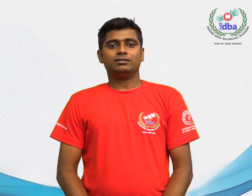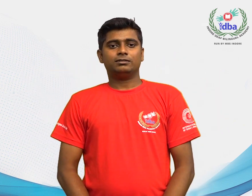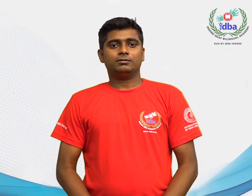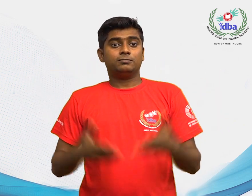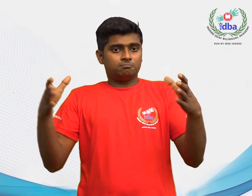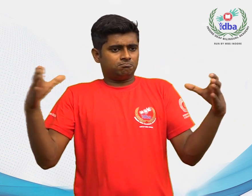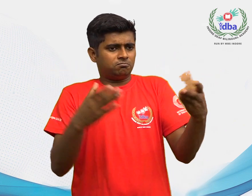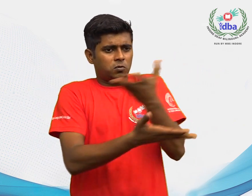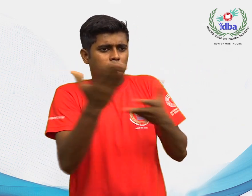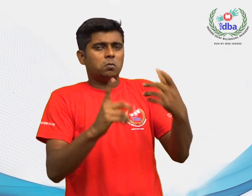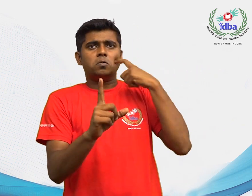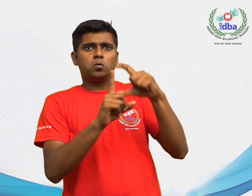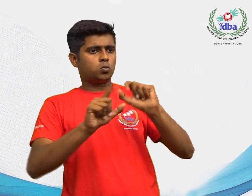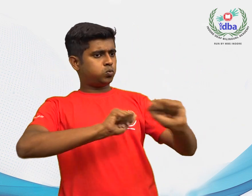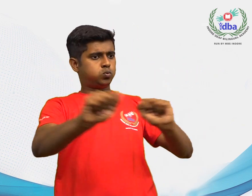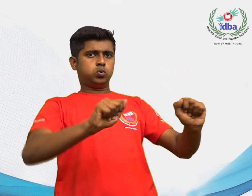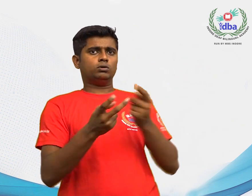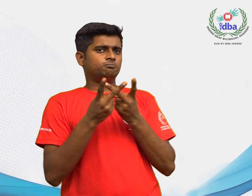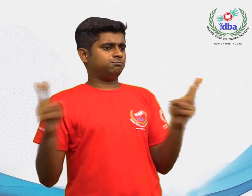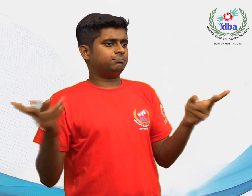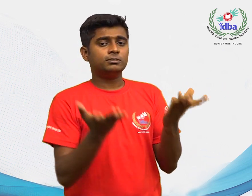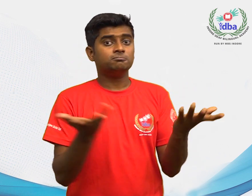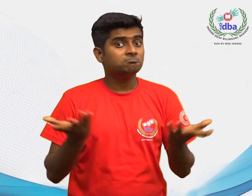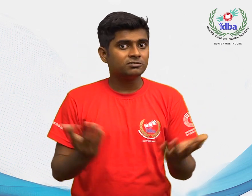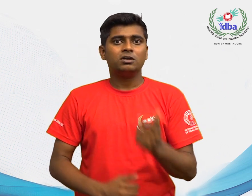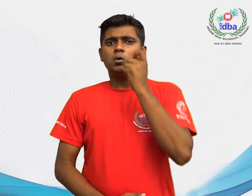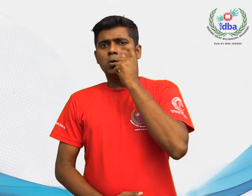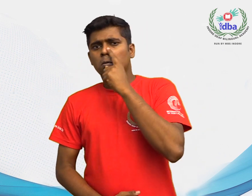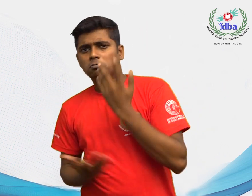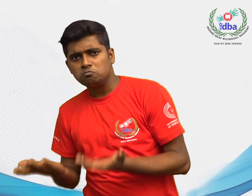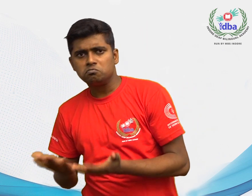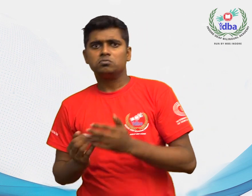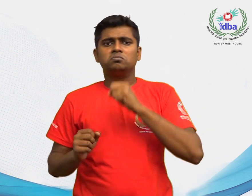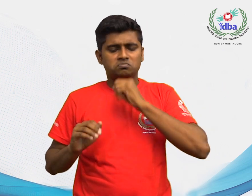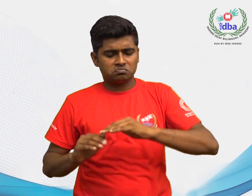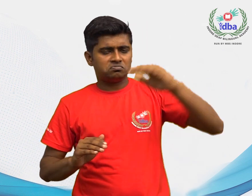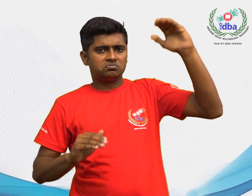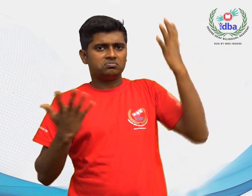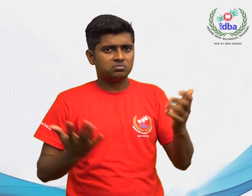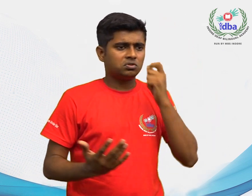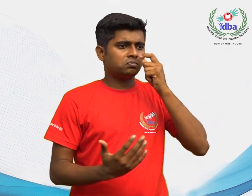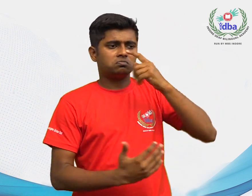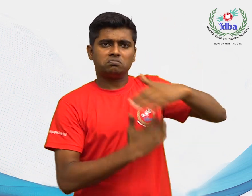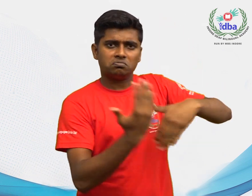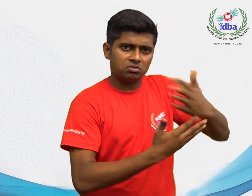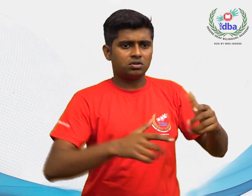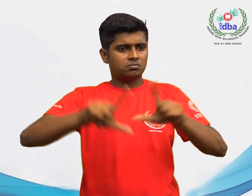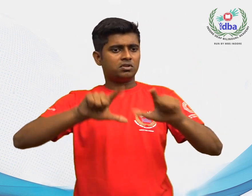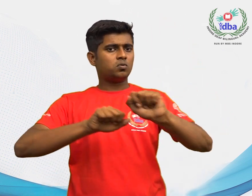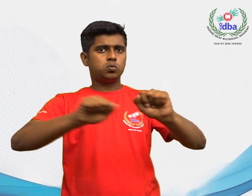इन सभी बधिर समुदाय की अपनी-अपनी अलग पहचान है यह पहचान लिंग, आयू, भाशा, वर्ण,